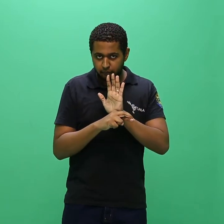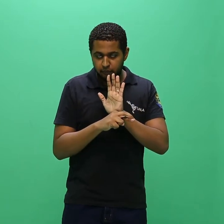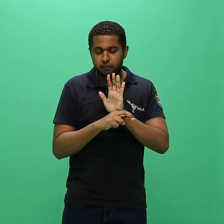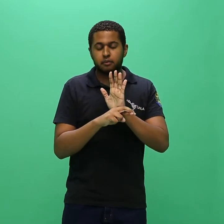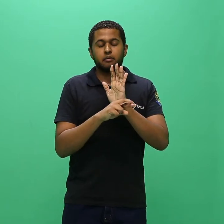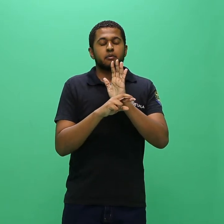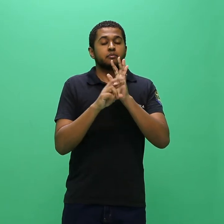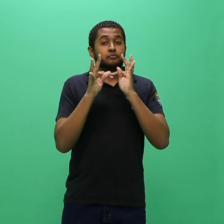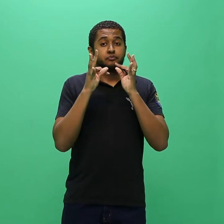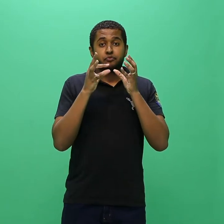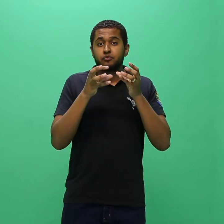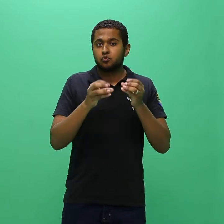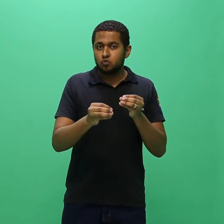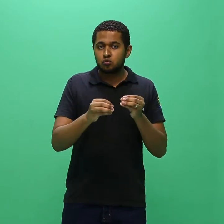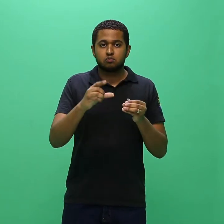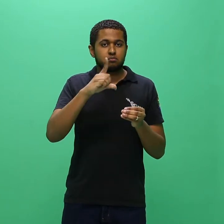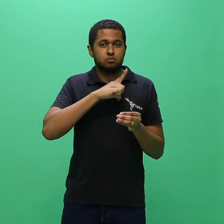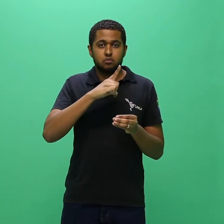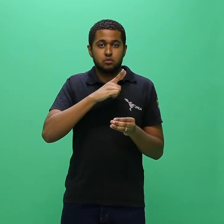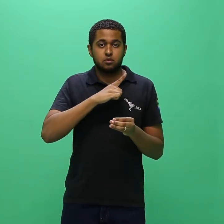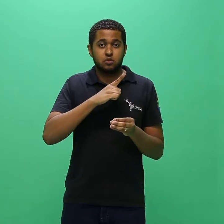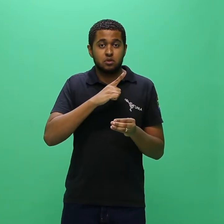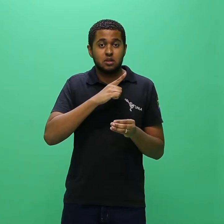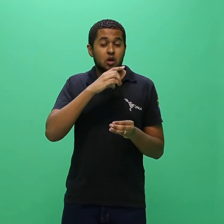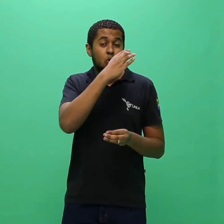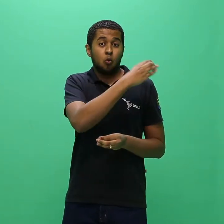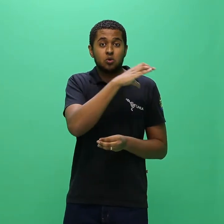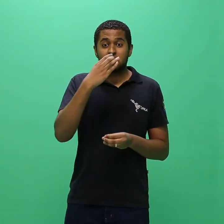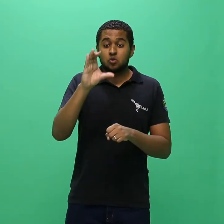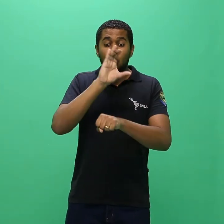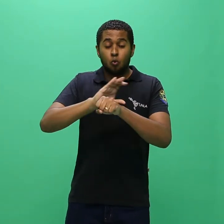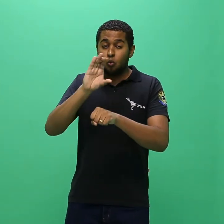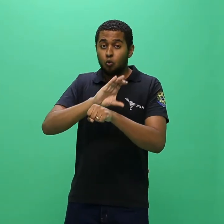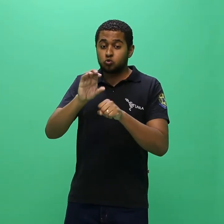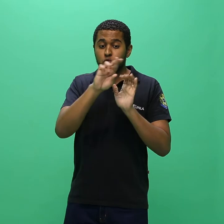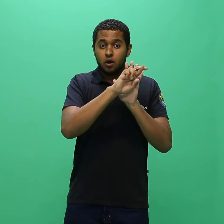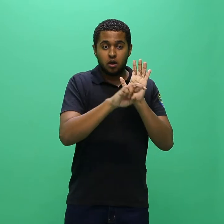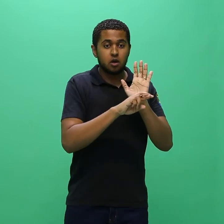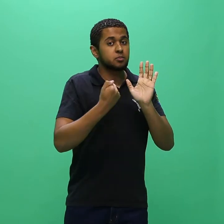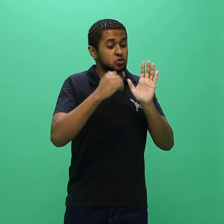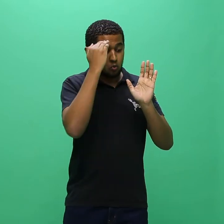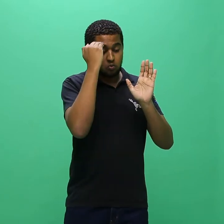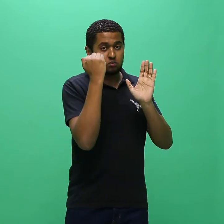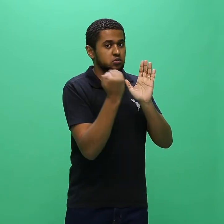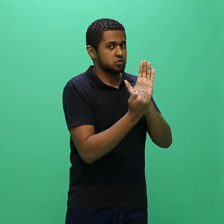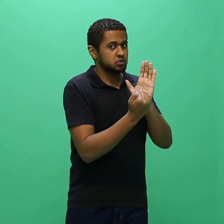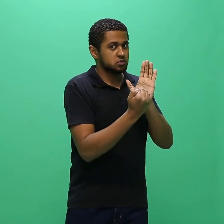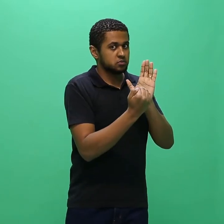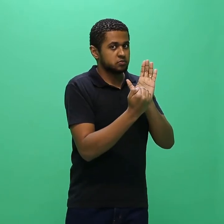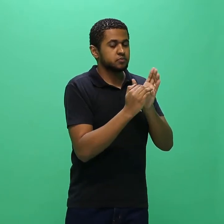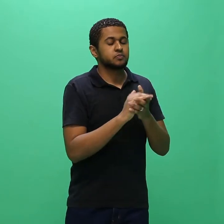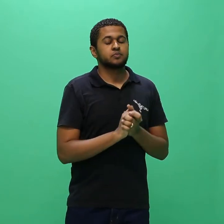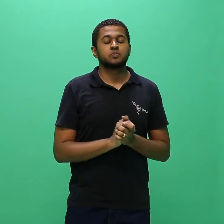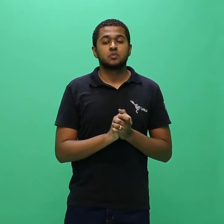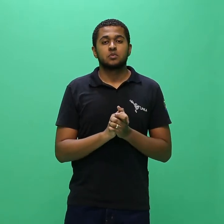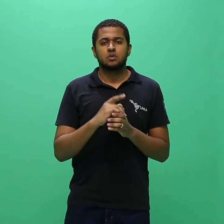requisitos estabelecidos pela coordenação do curso pretendido, de acordo com o disposto no